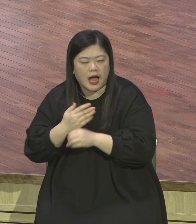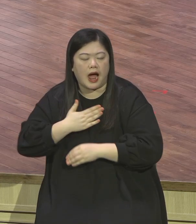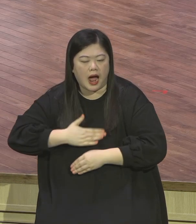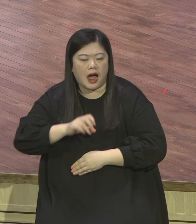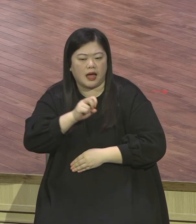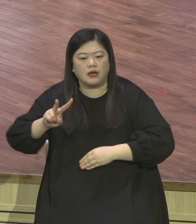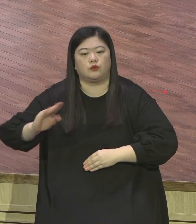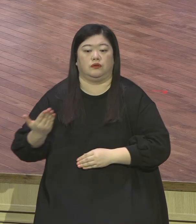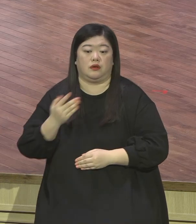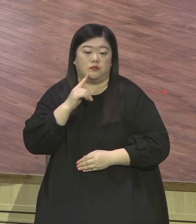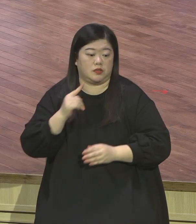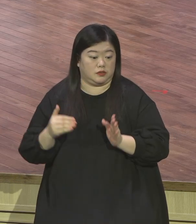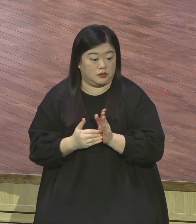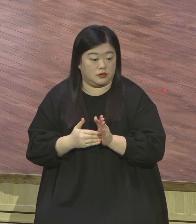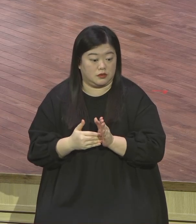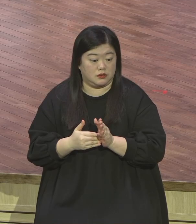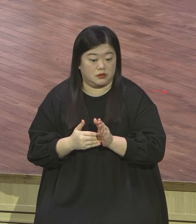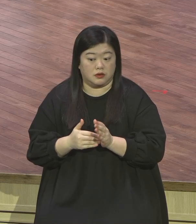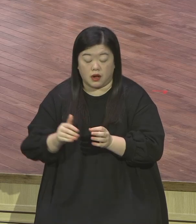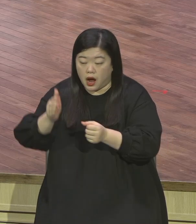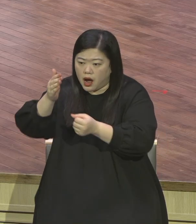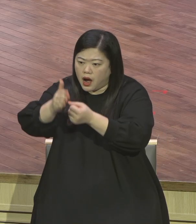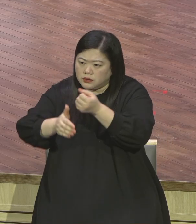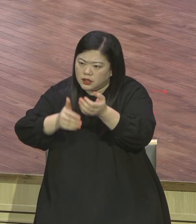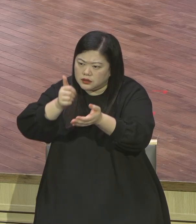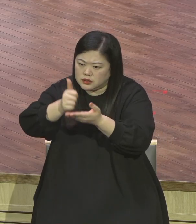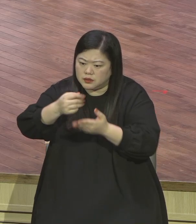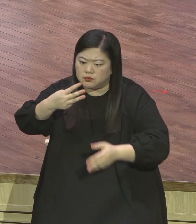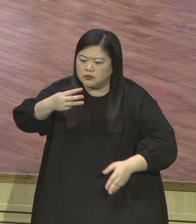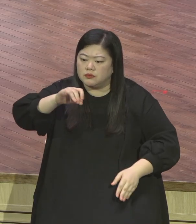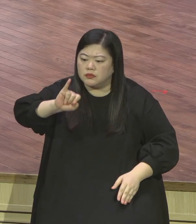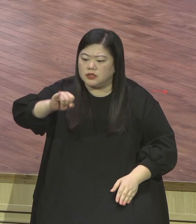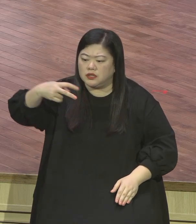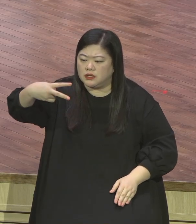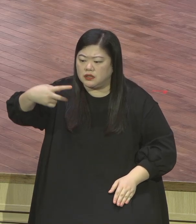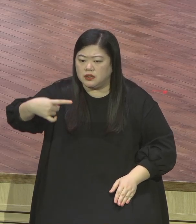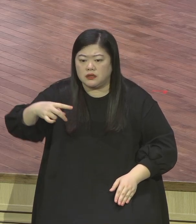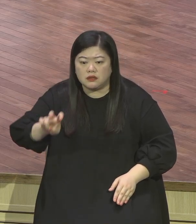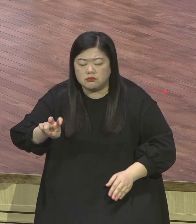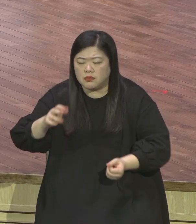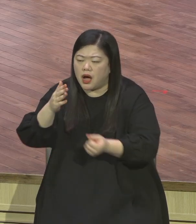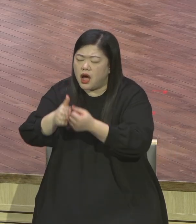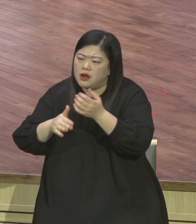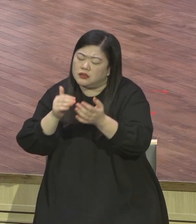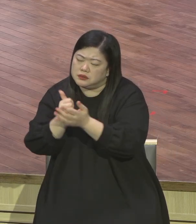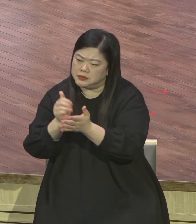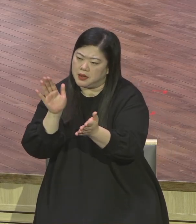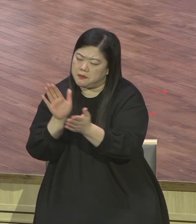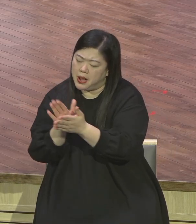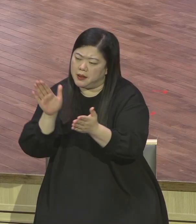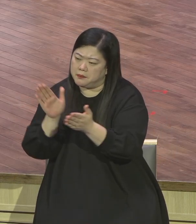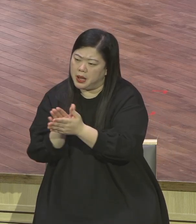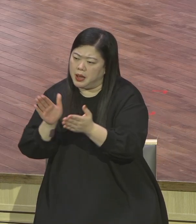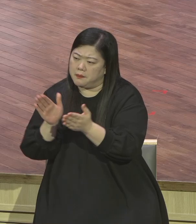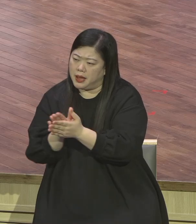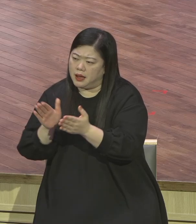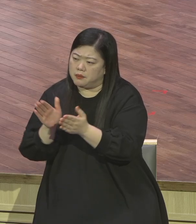하나님의 리듬 맞추는 게 뭐예요 하나님의 리듬 하나님만의 확장에 내 삶의